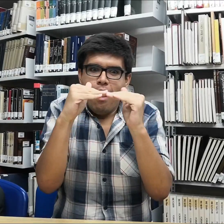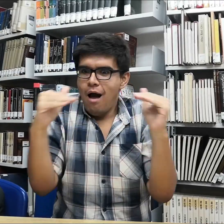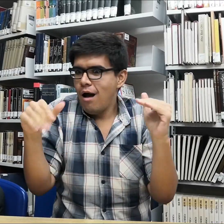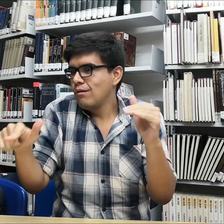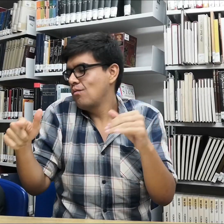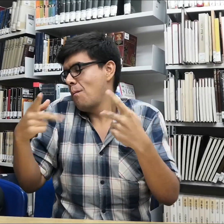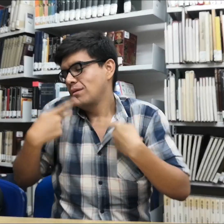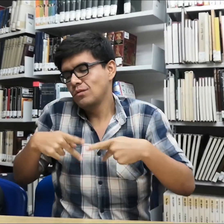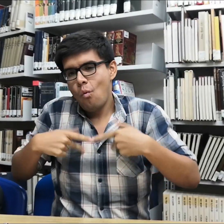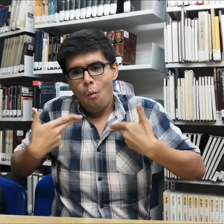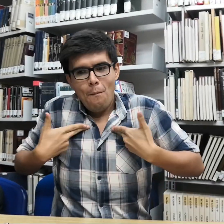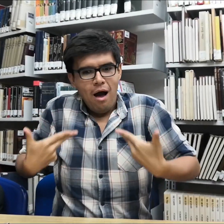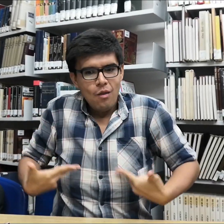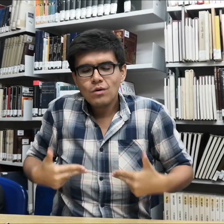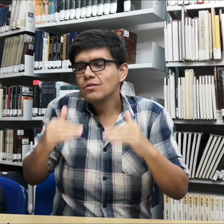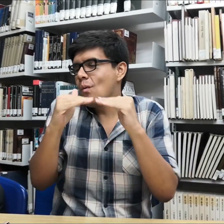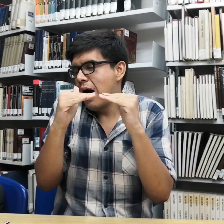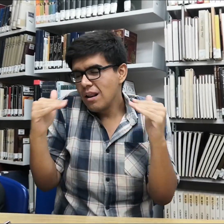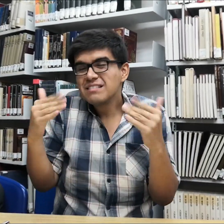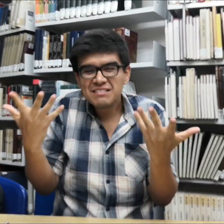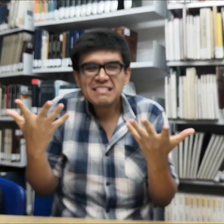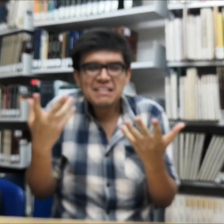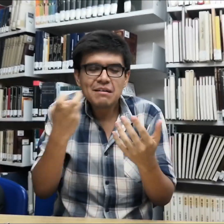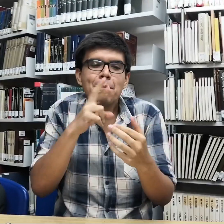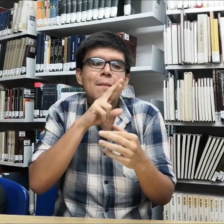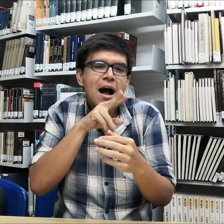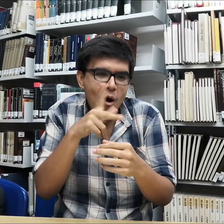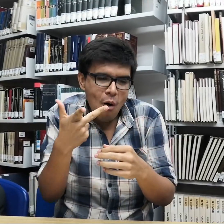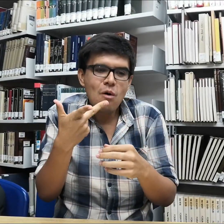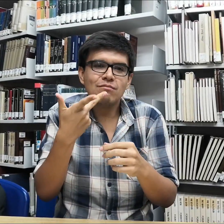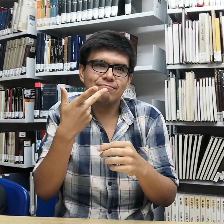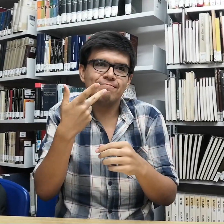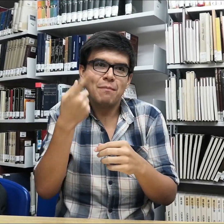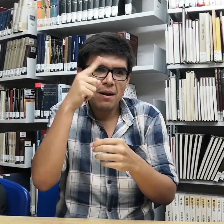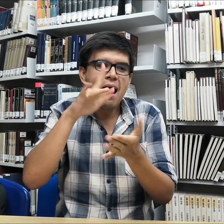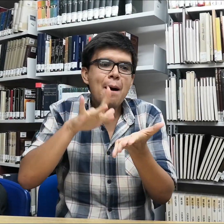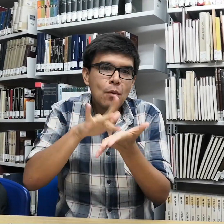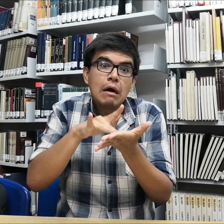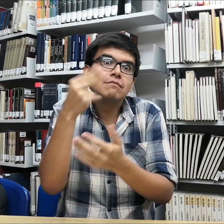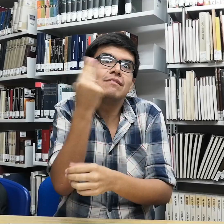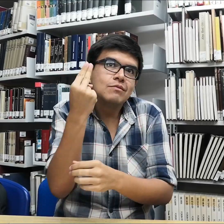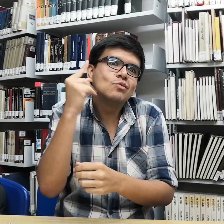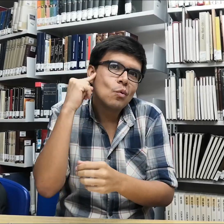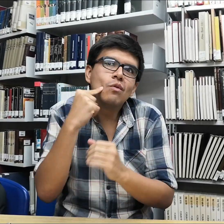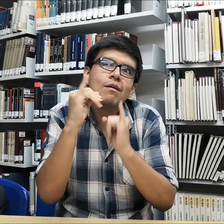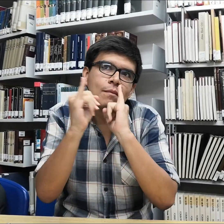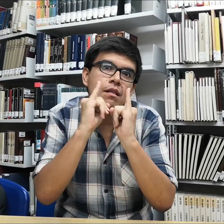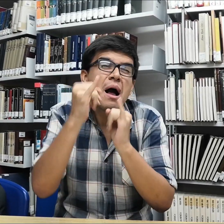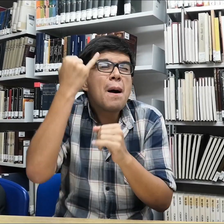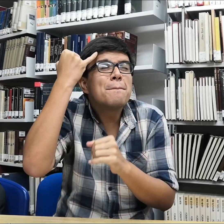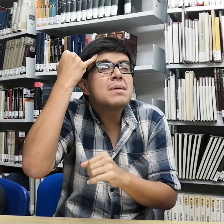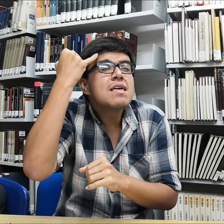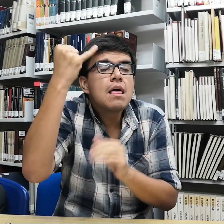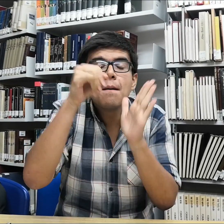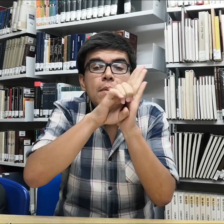con discapacidad que todo sea igual, que haya una igualdad y un apoyo que se necesite dar.